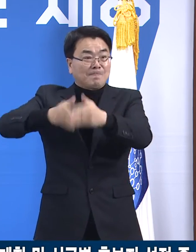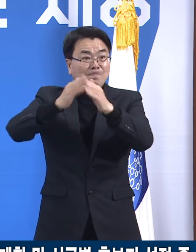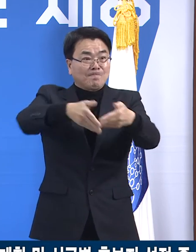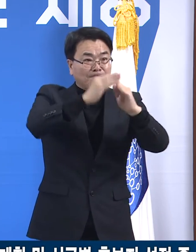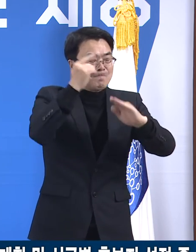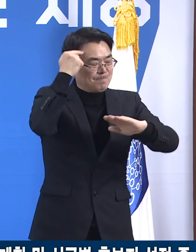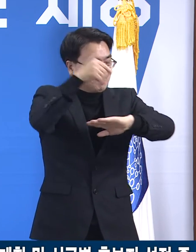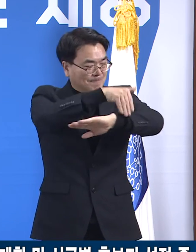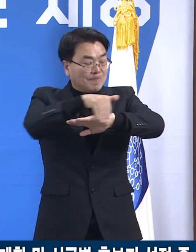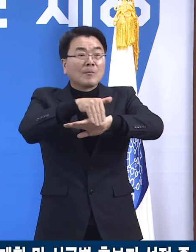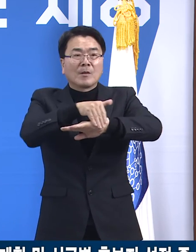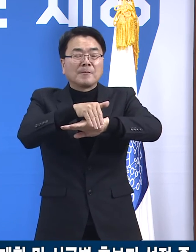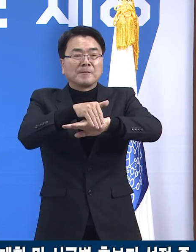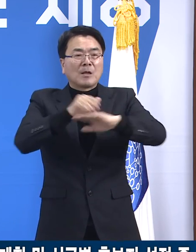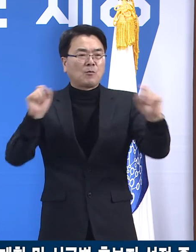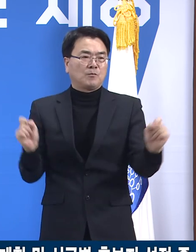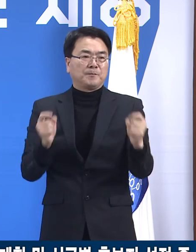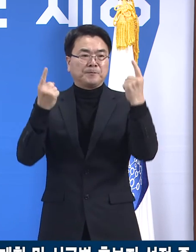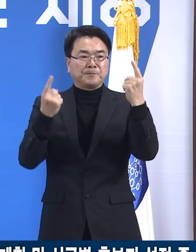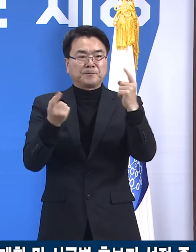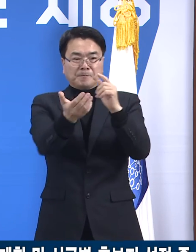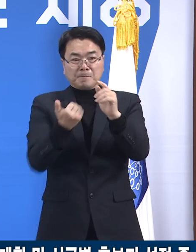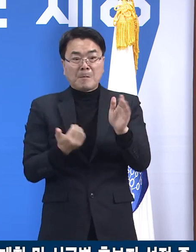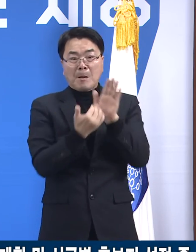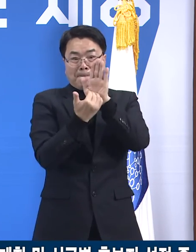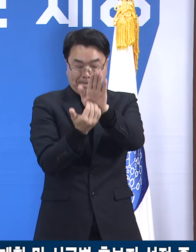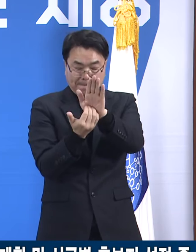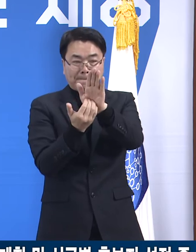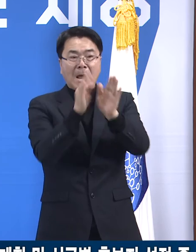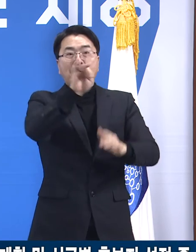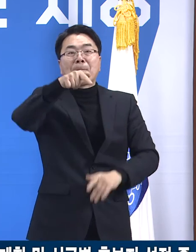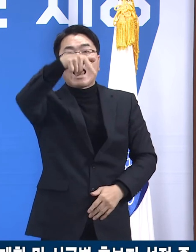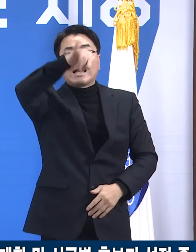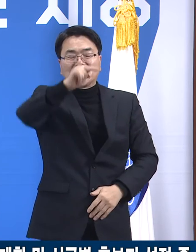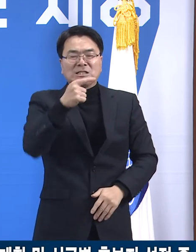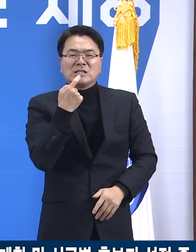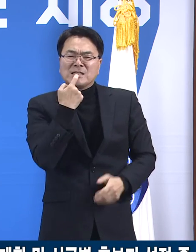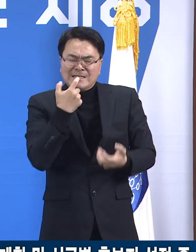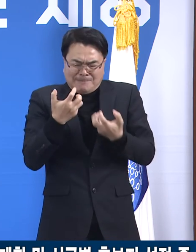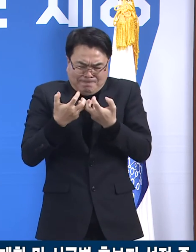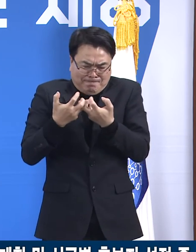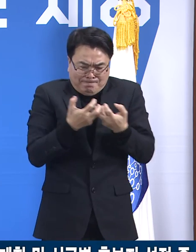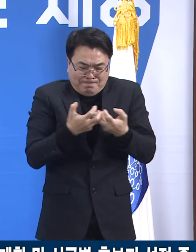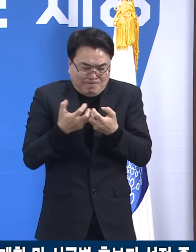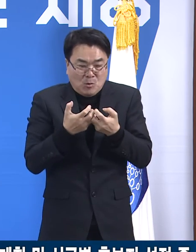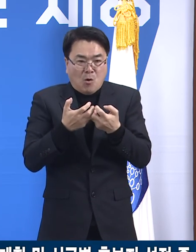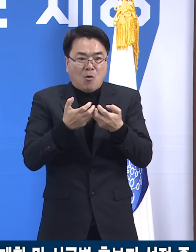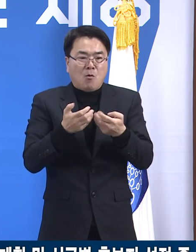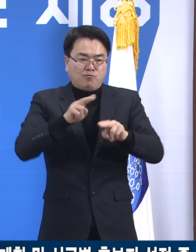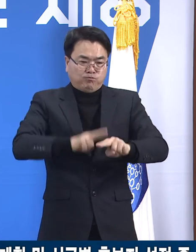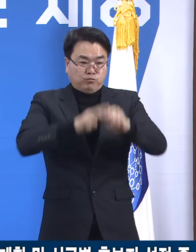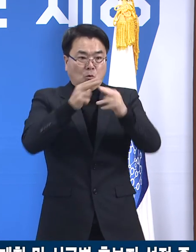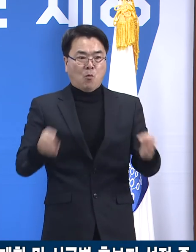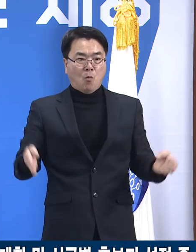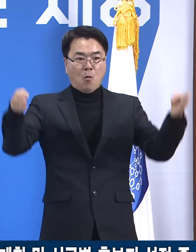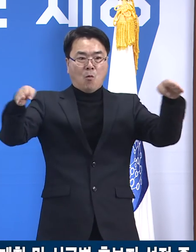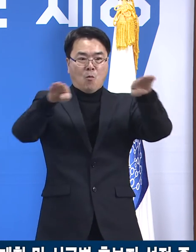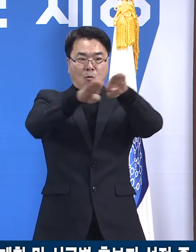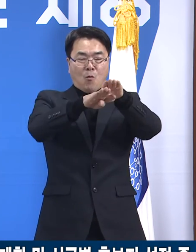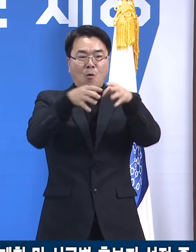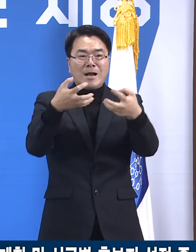예정입니다. 동시에 예방 백신을 보관할 초저온 냉동고를 센터별로 준비하고 있습니다.